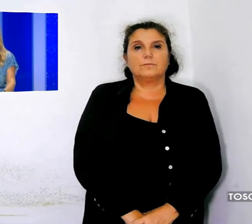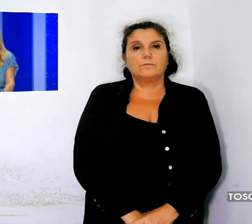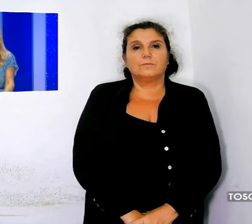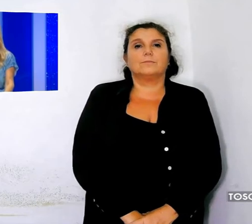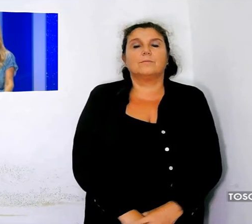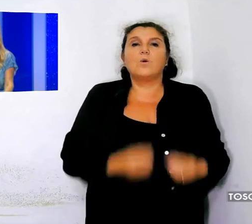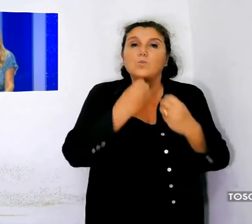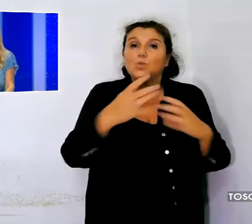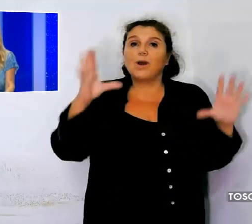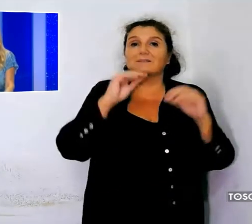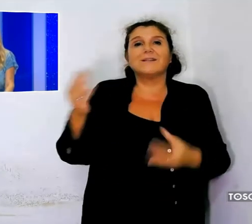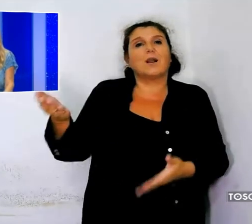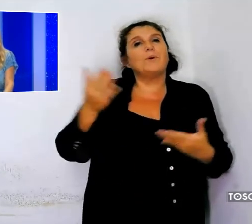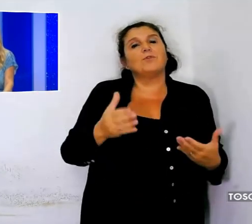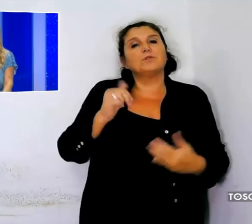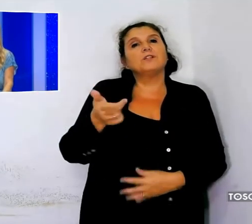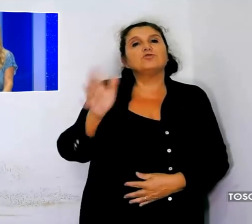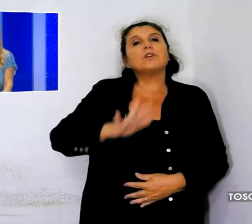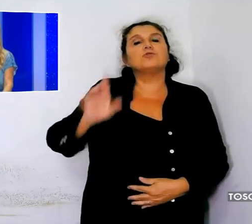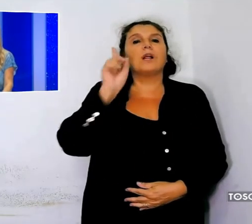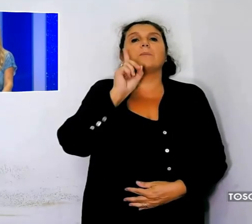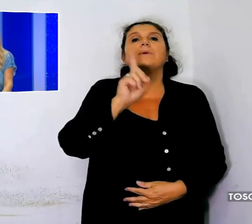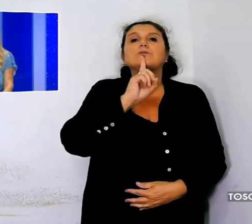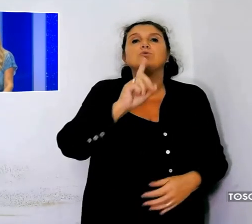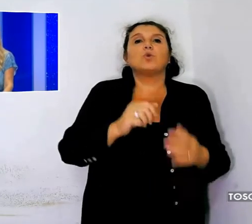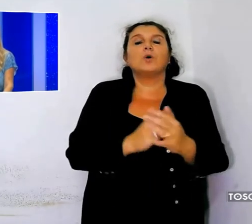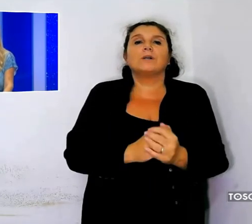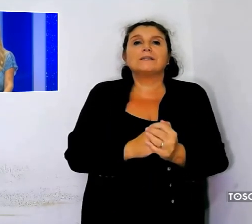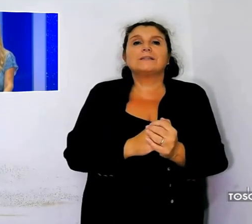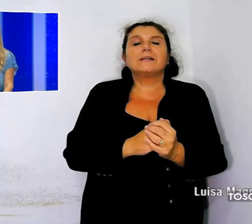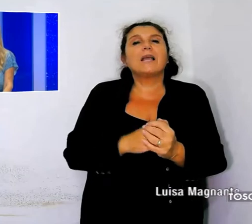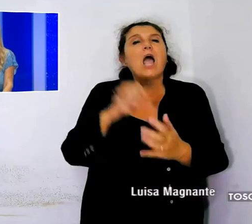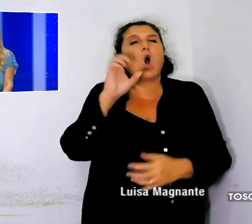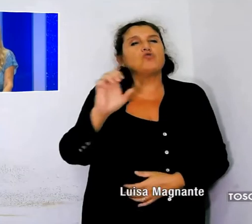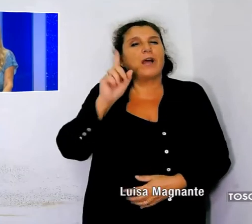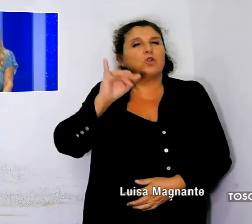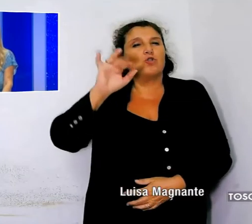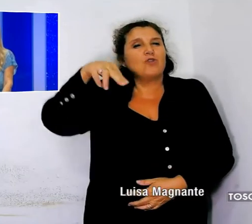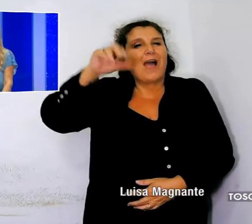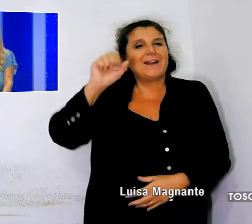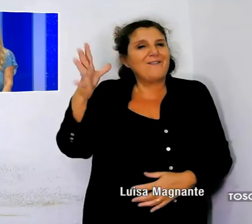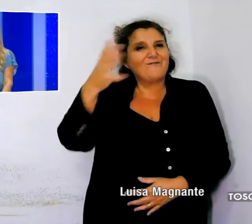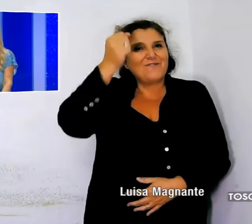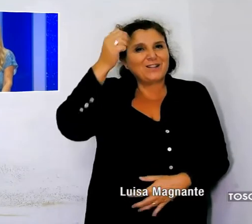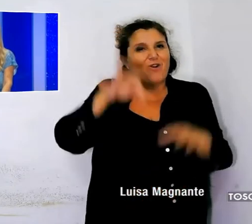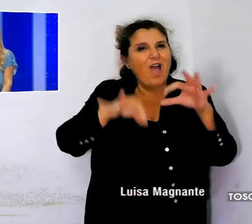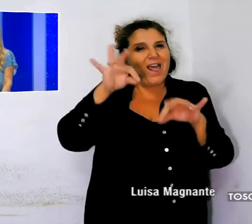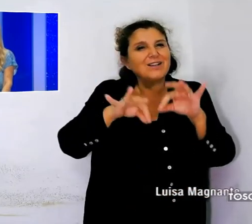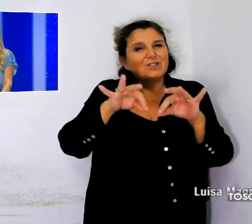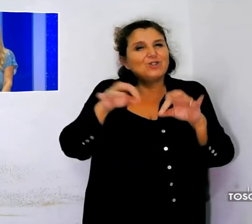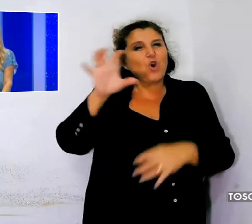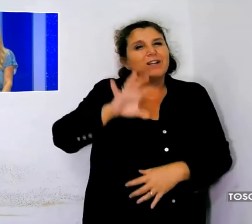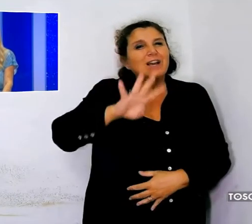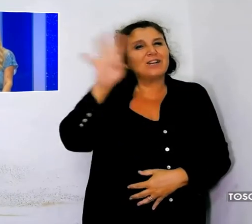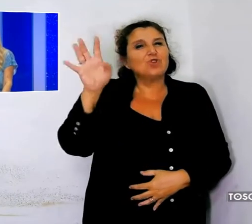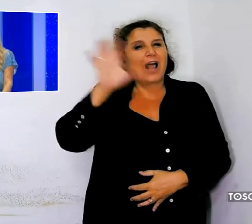Buonasera a tutti dal Tg regionale per sordi. Eugenio Gianni ha vinto le elezioni regionali in Toscana.